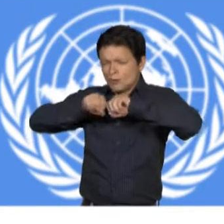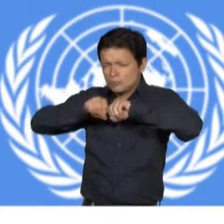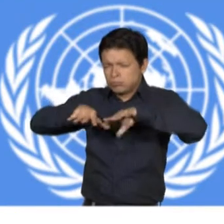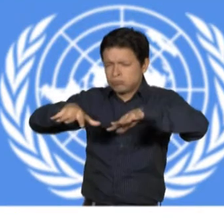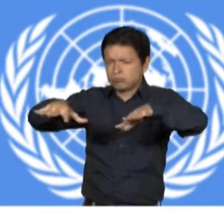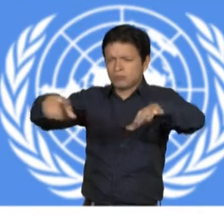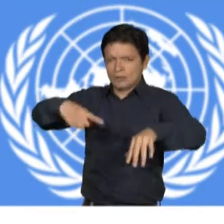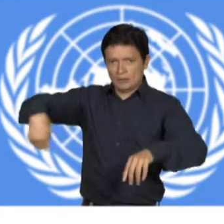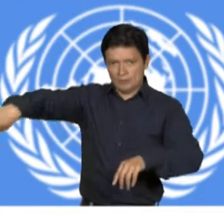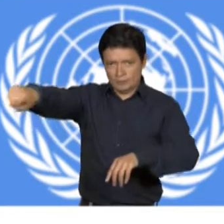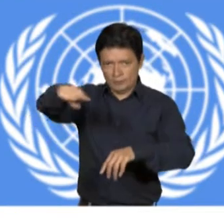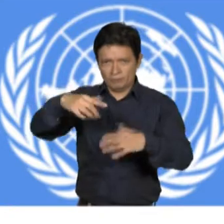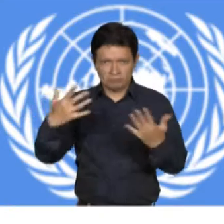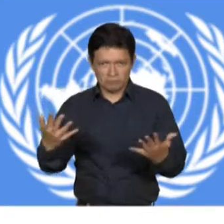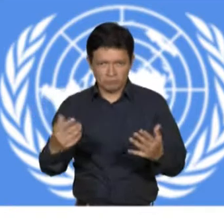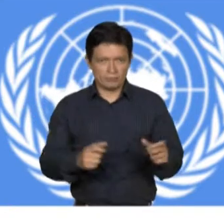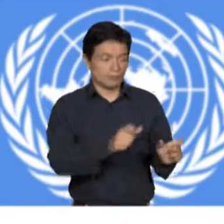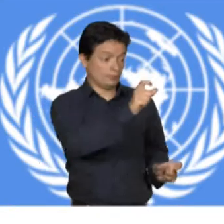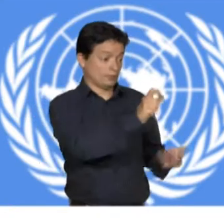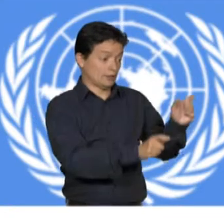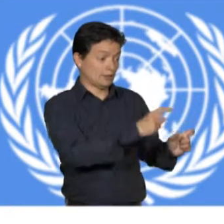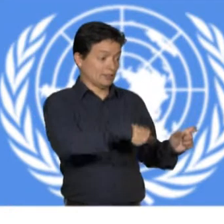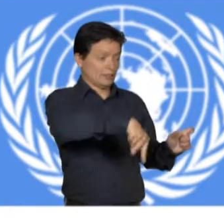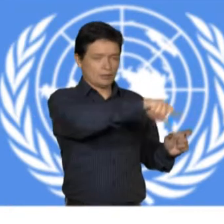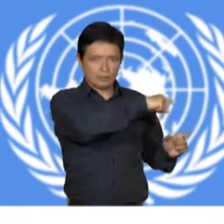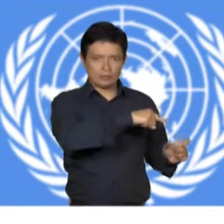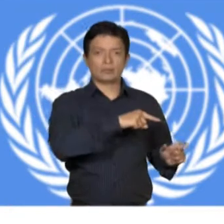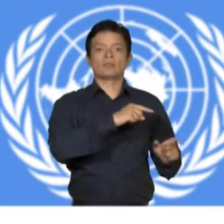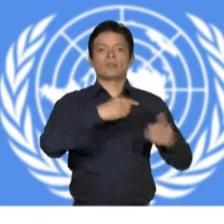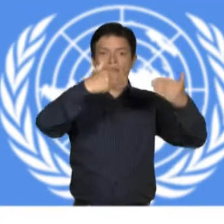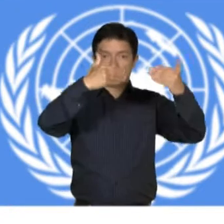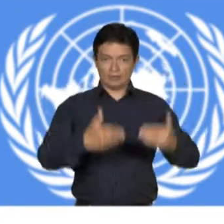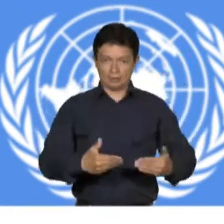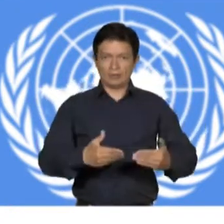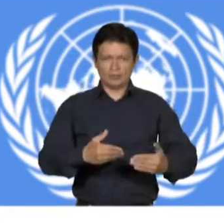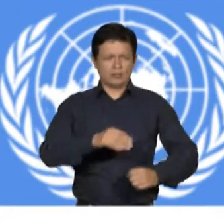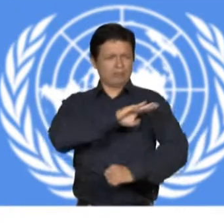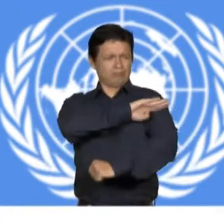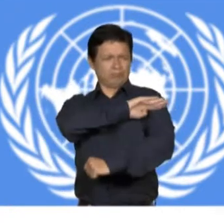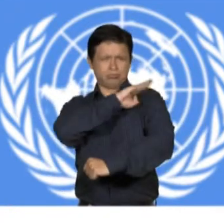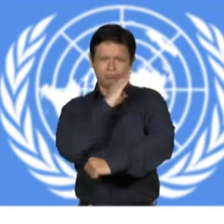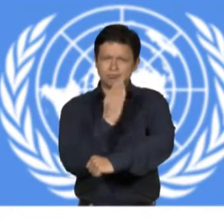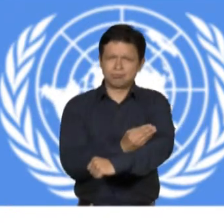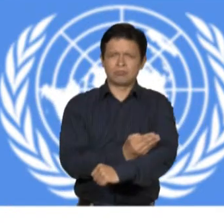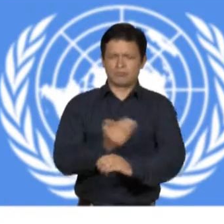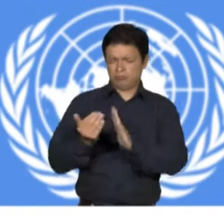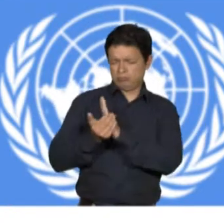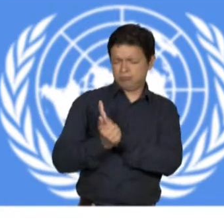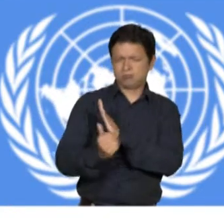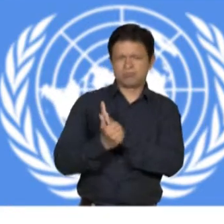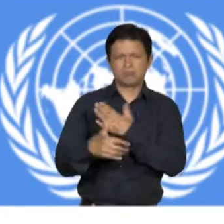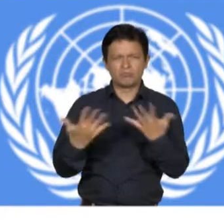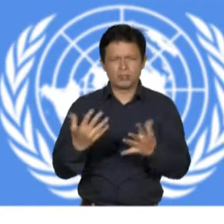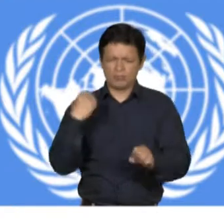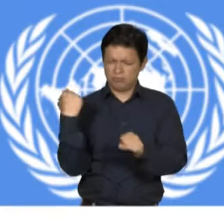Promover el reconocimiento de las capacidades, los méritos y las habilidades de las personas con discapacidad y de sus